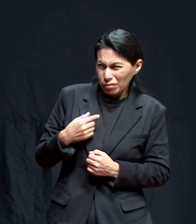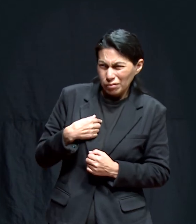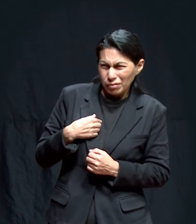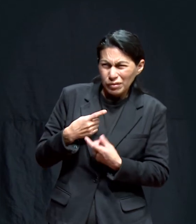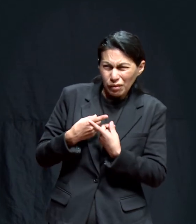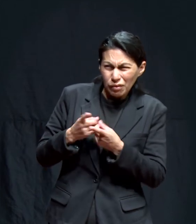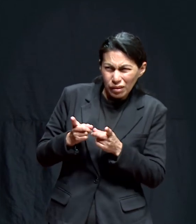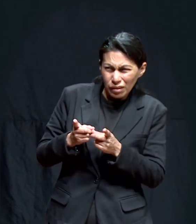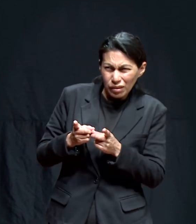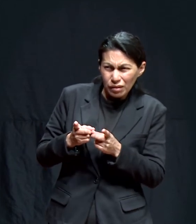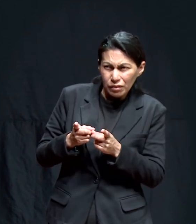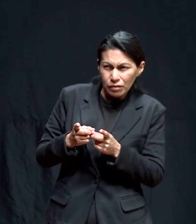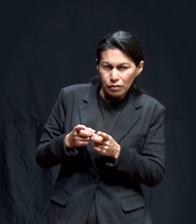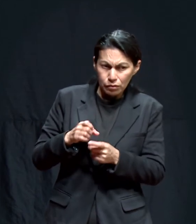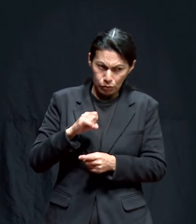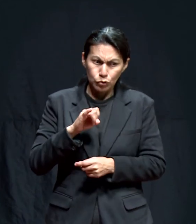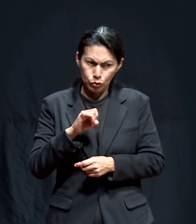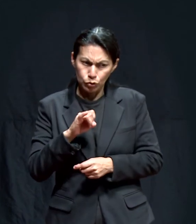Dijo, ¿yo diferente?